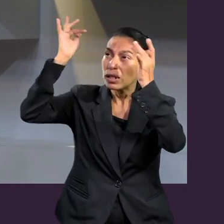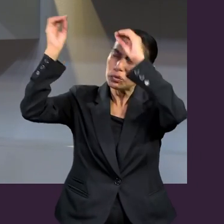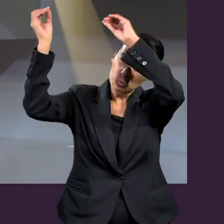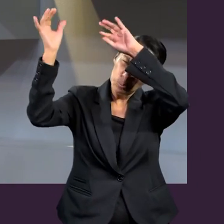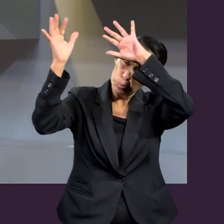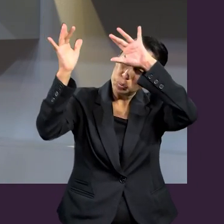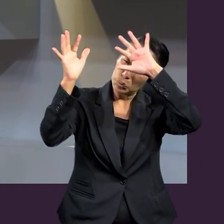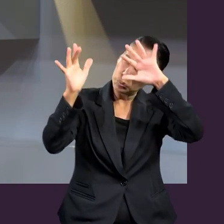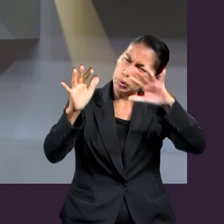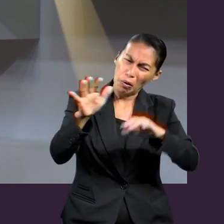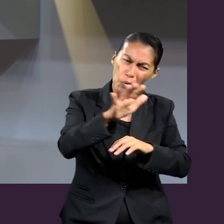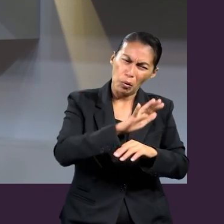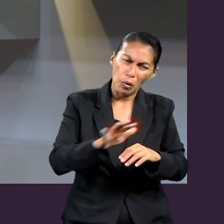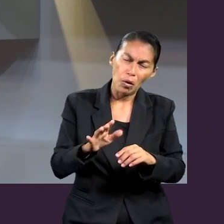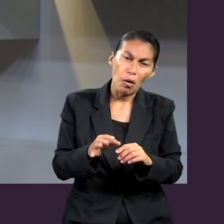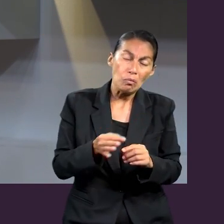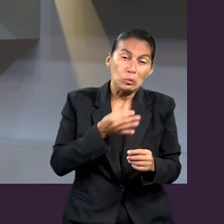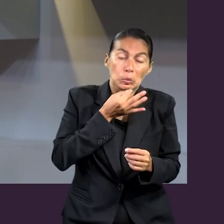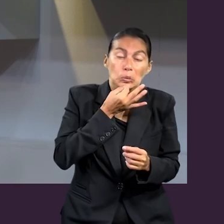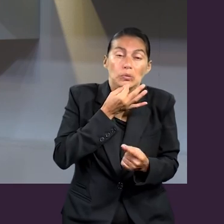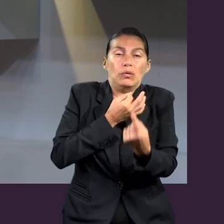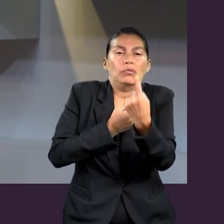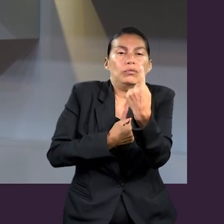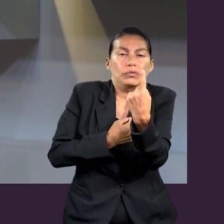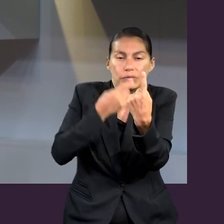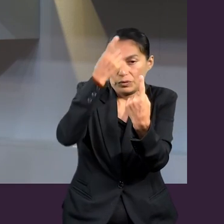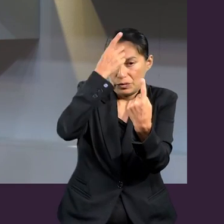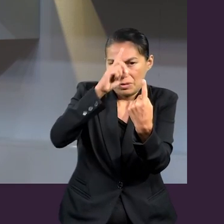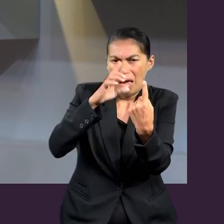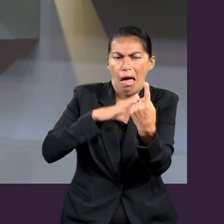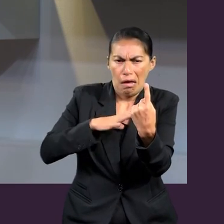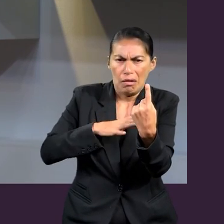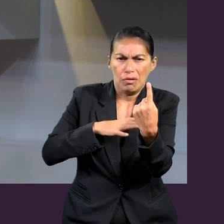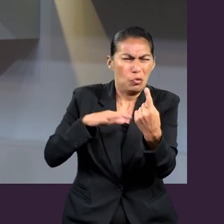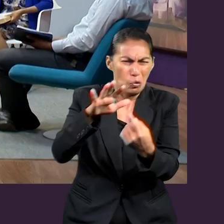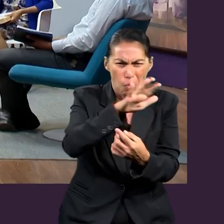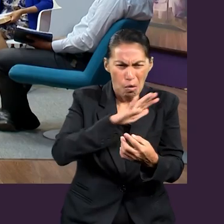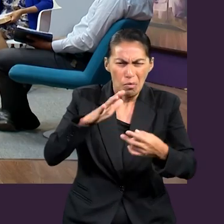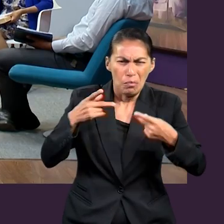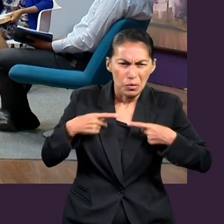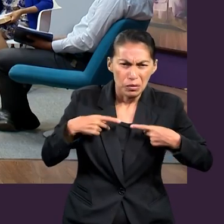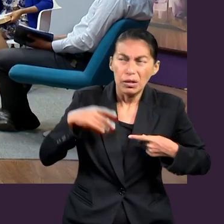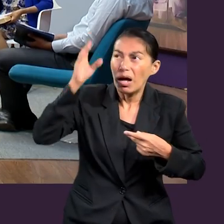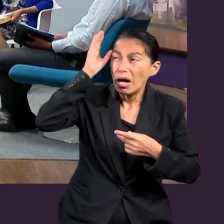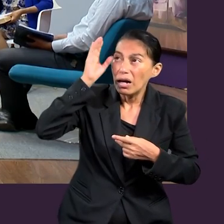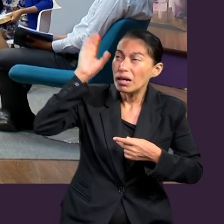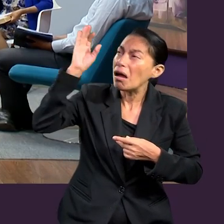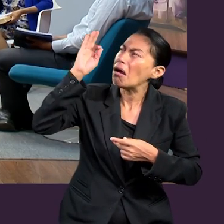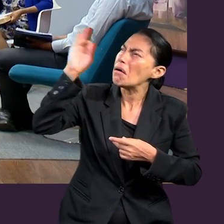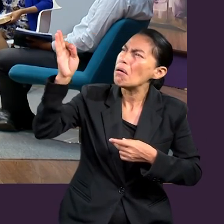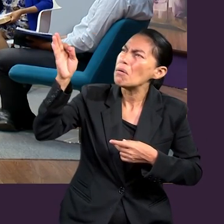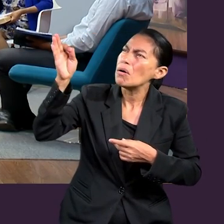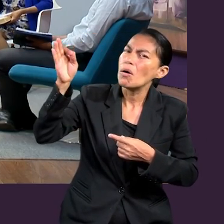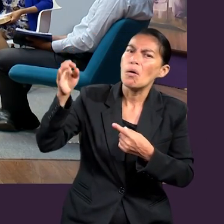recibimos al menos un don, ¿eh? Todos. Todos los que hemos aceptado a Cristo hemos recibido al menos un don.